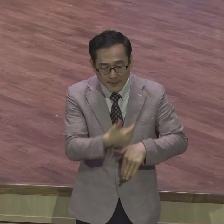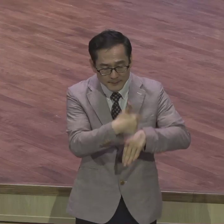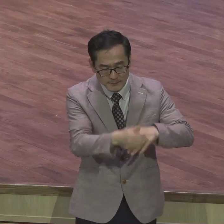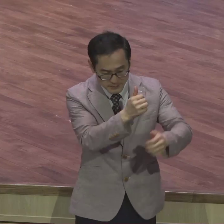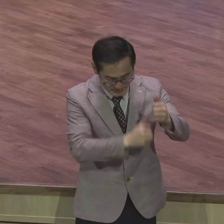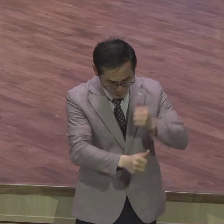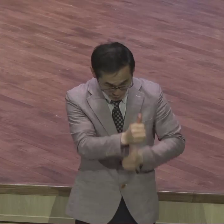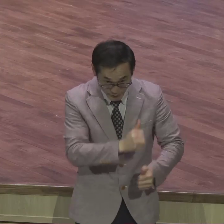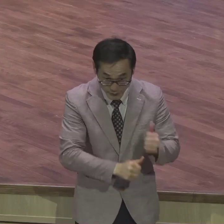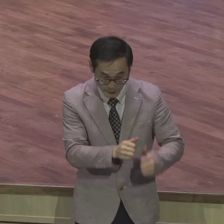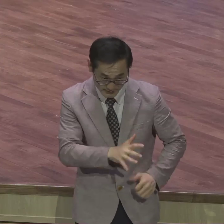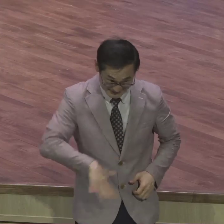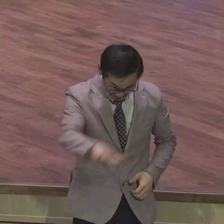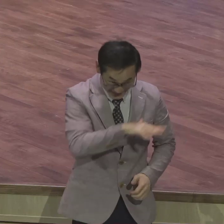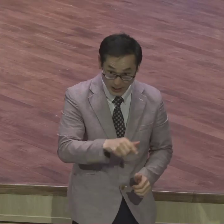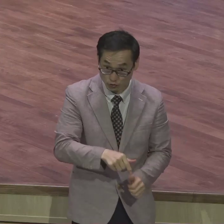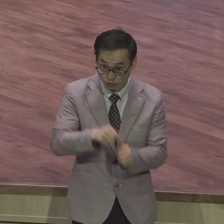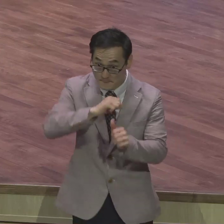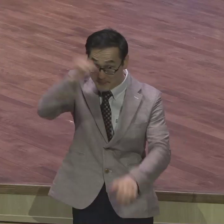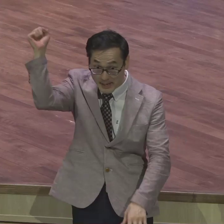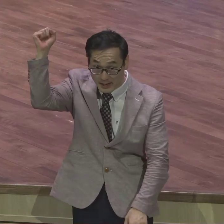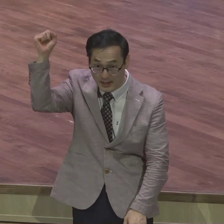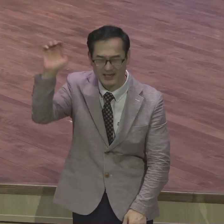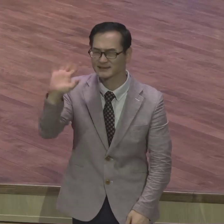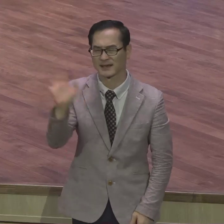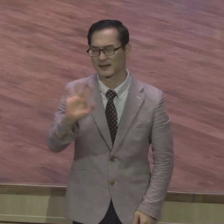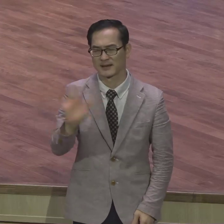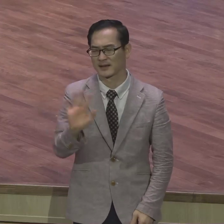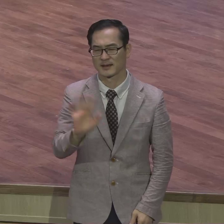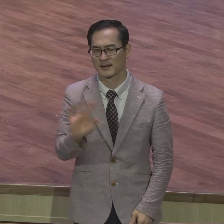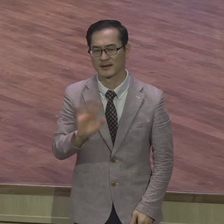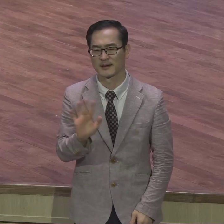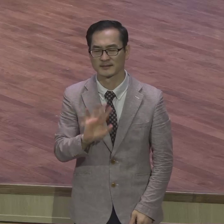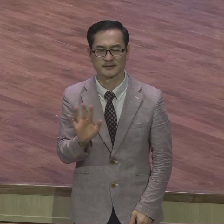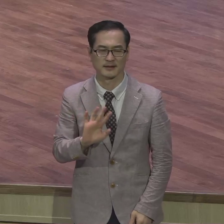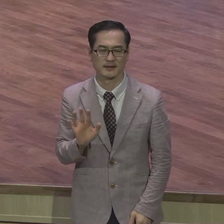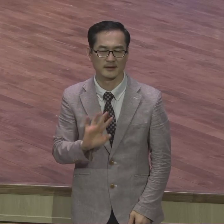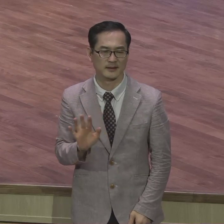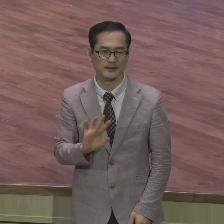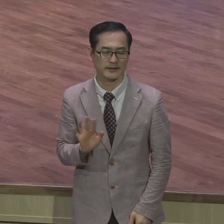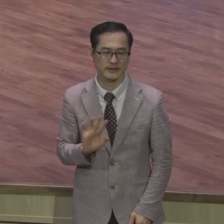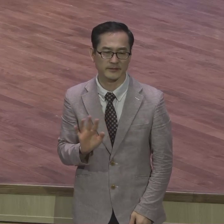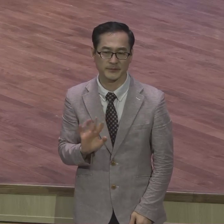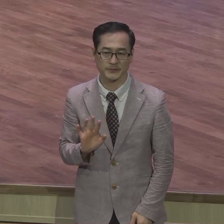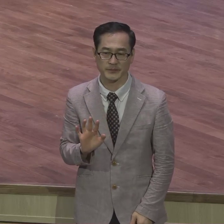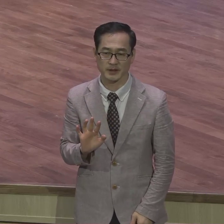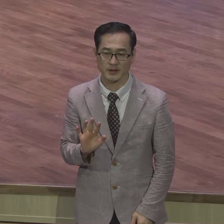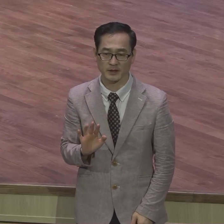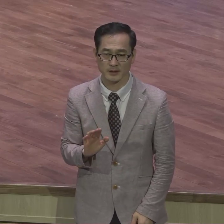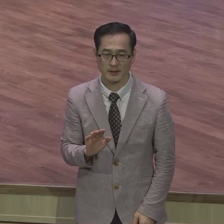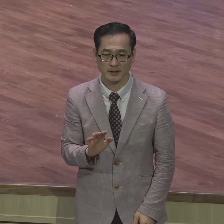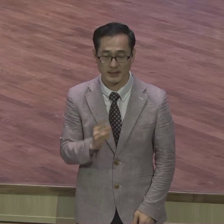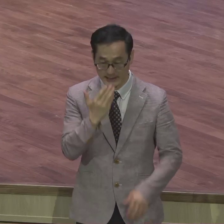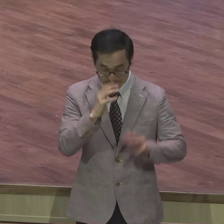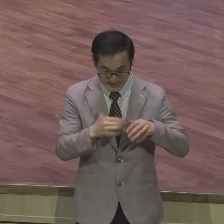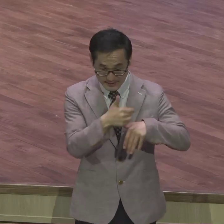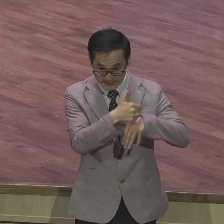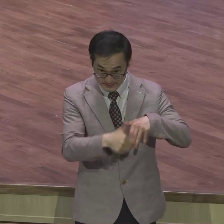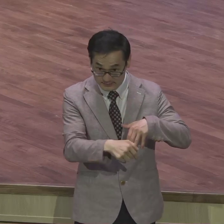다 구원 받는 것이 아니다 비록 이스라엘 백성들이 다